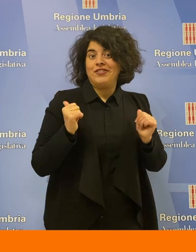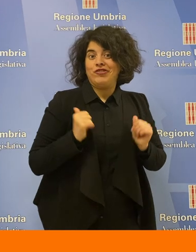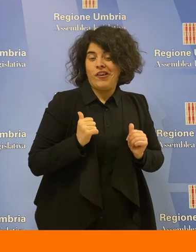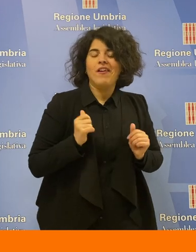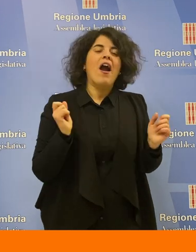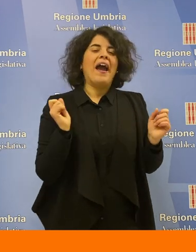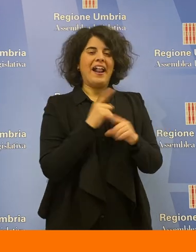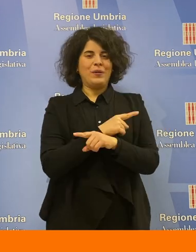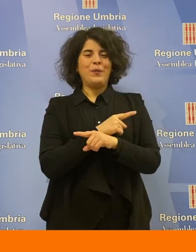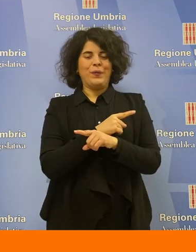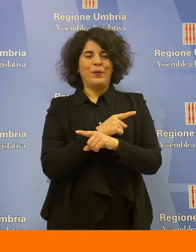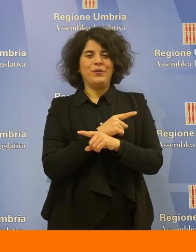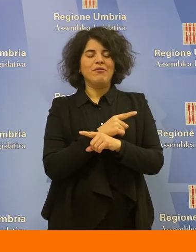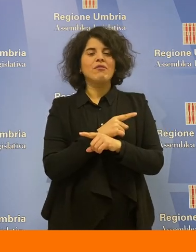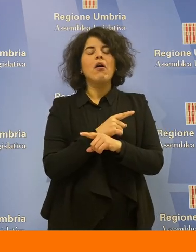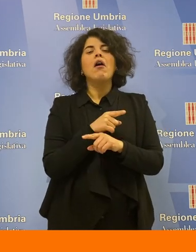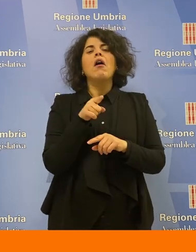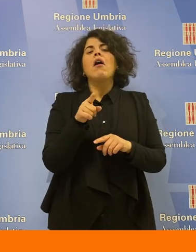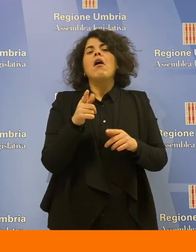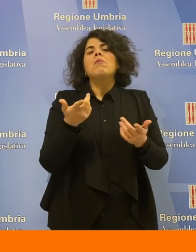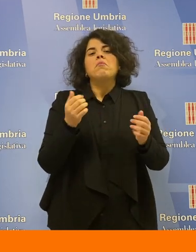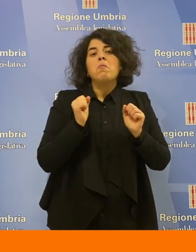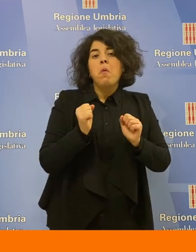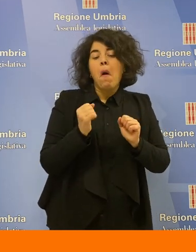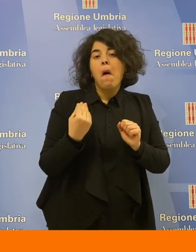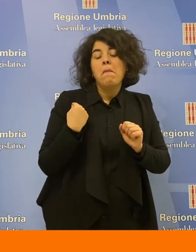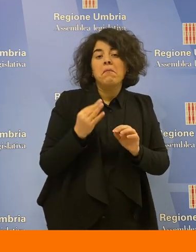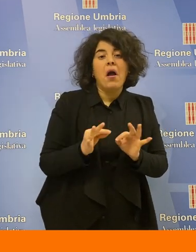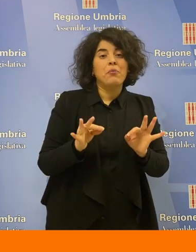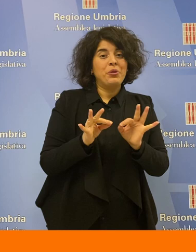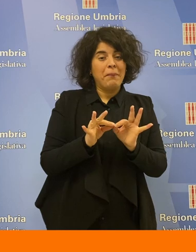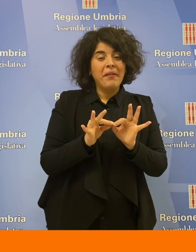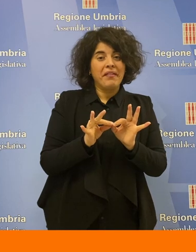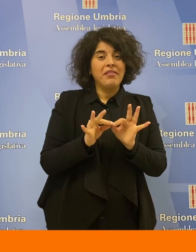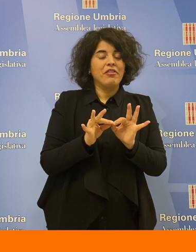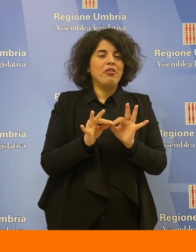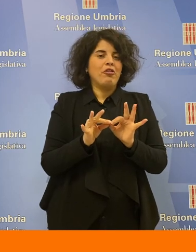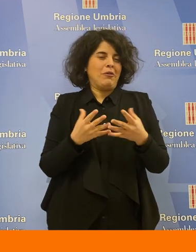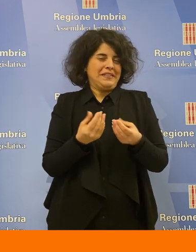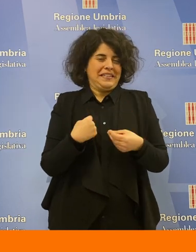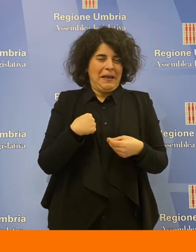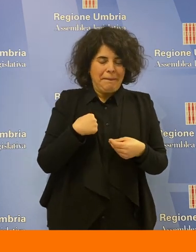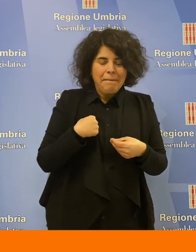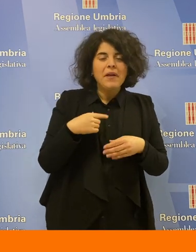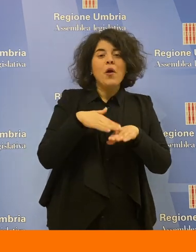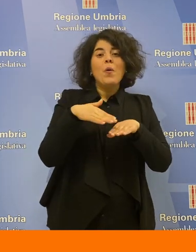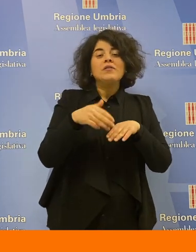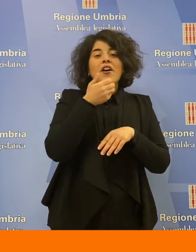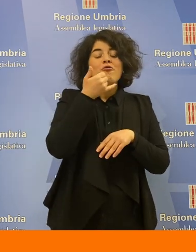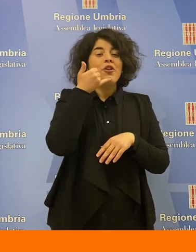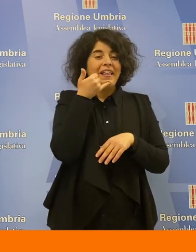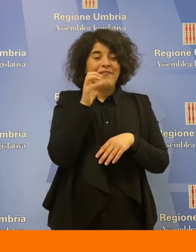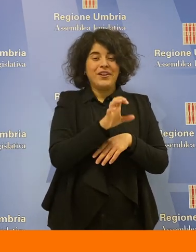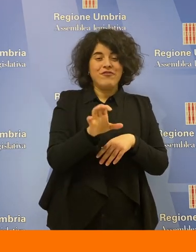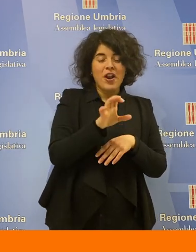assolutamente gratuito. Esiste sia la possibilità di fissare un appuntamento con me tramite i